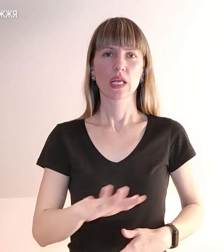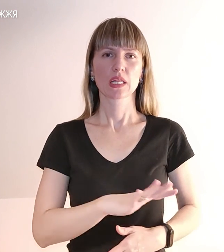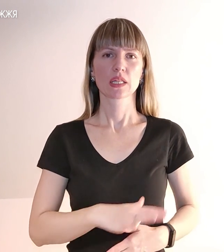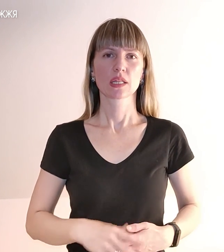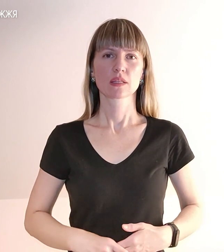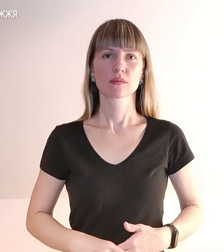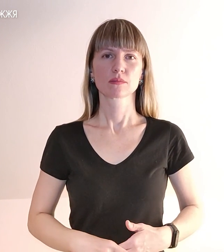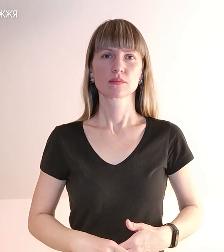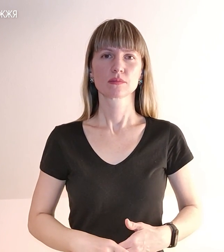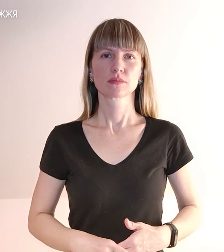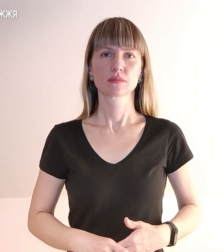Суспільного Запоріжжя.